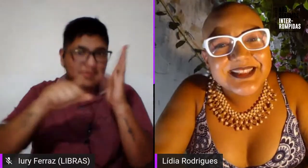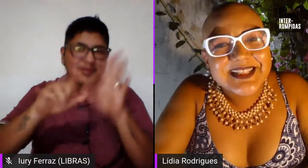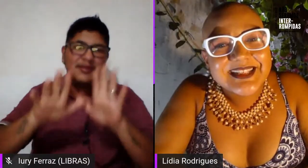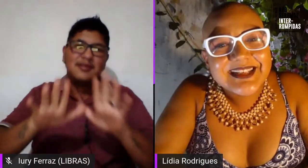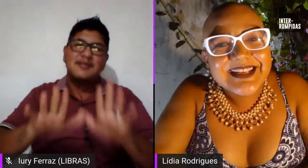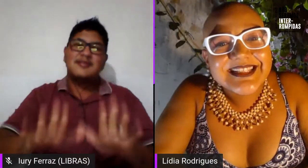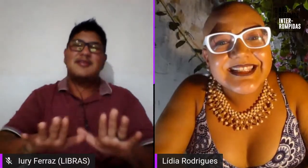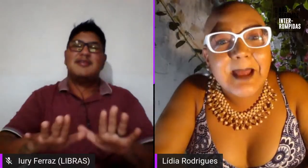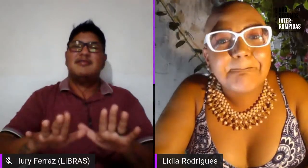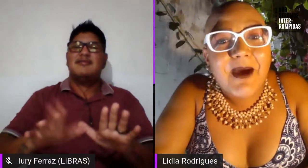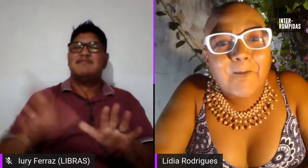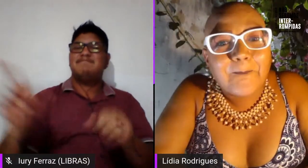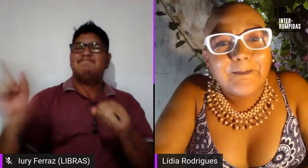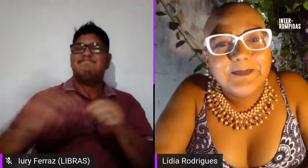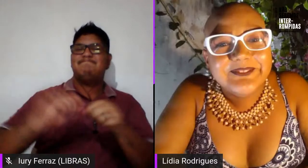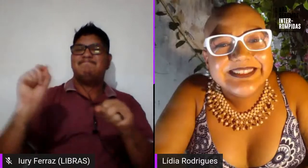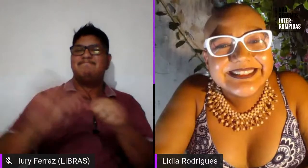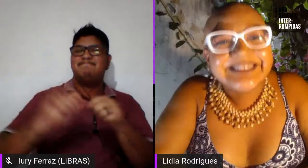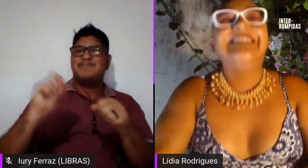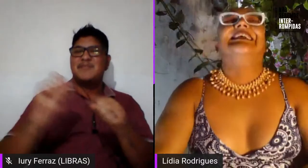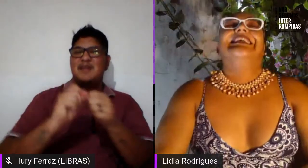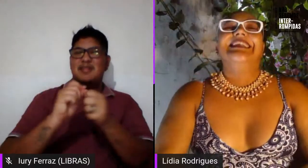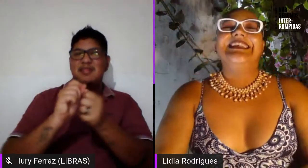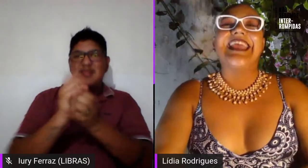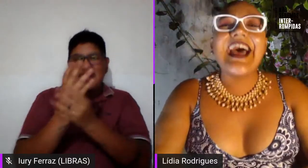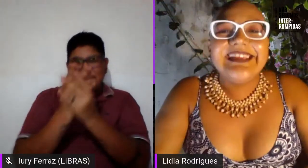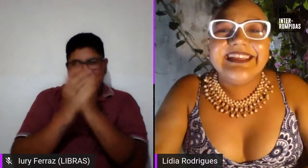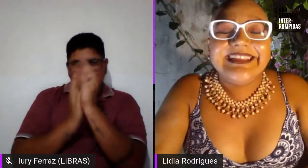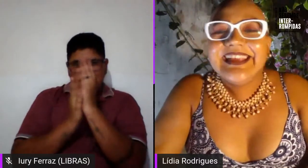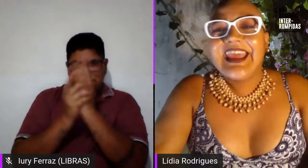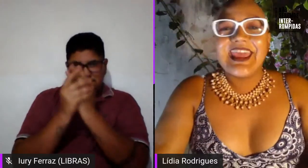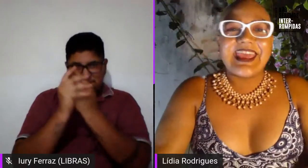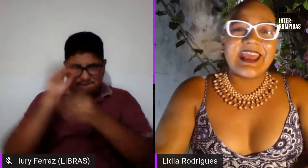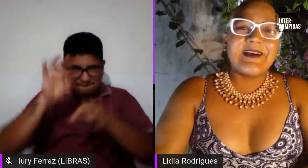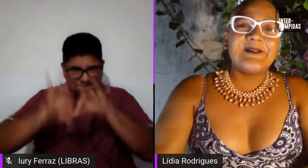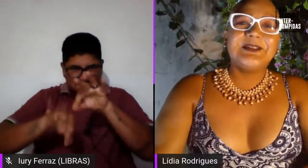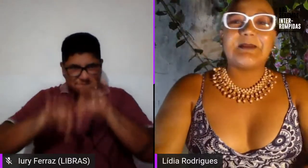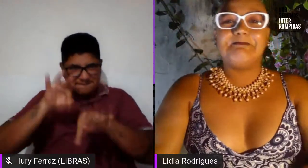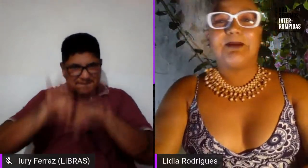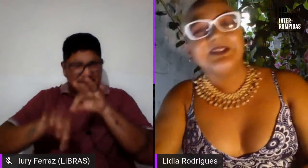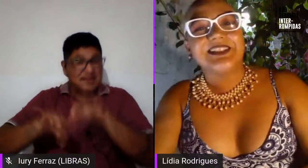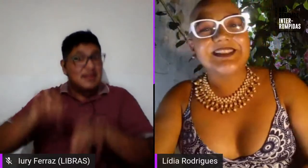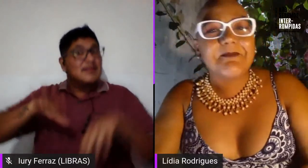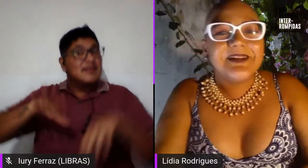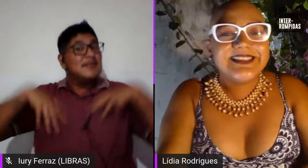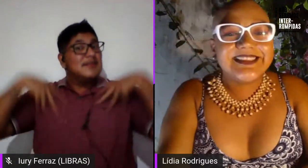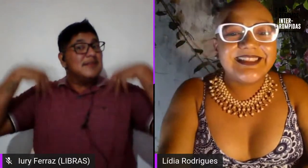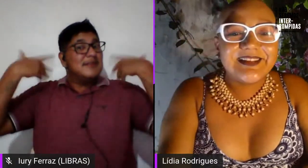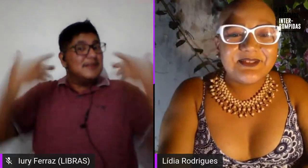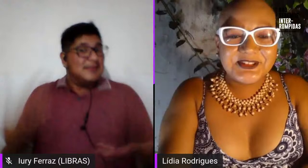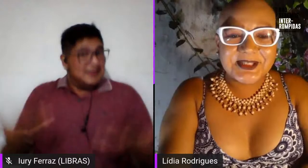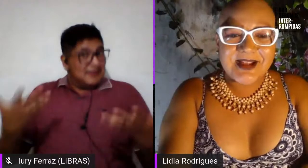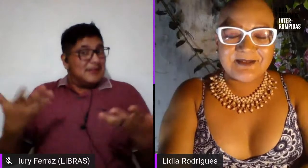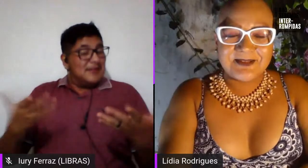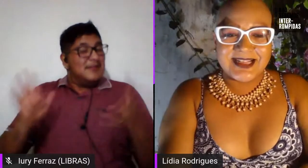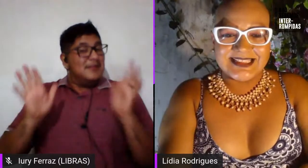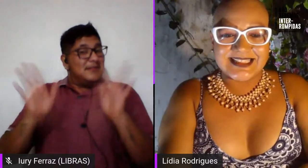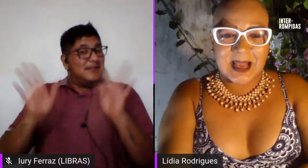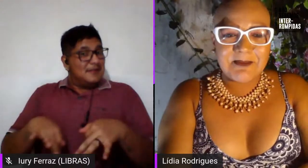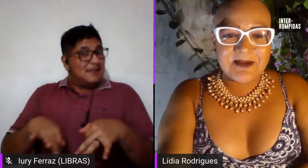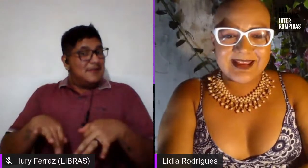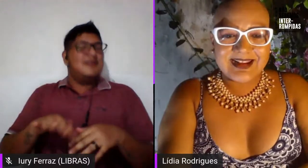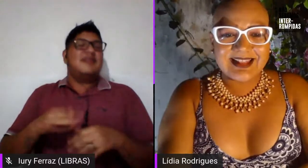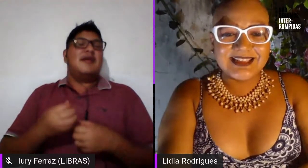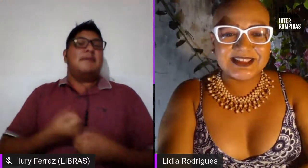fazer sabão e aí eu depois dessa poesia vou chamar